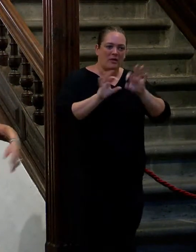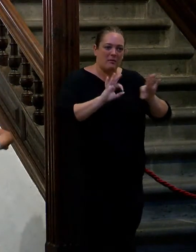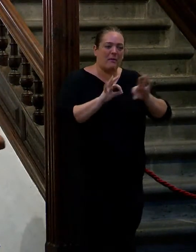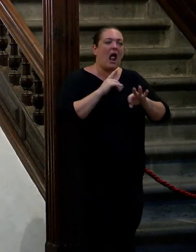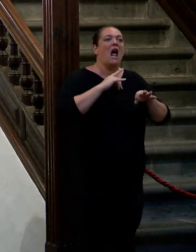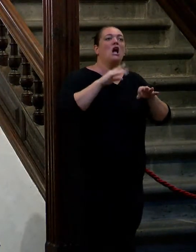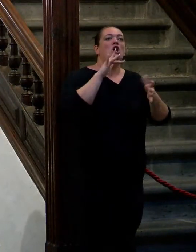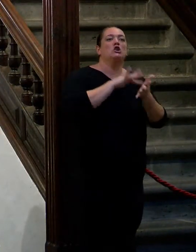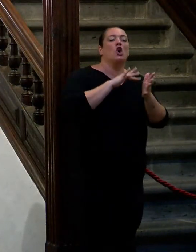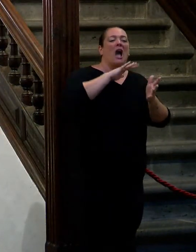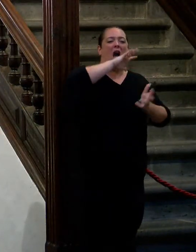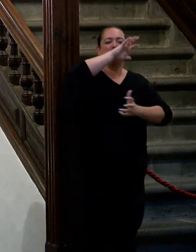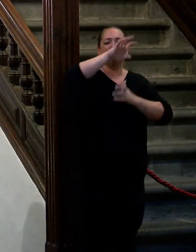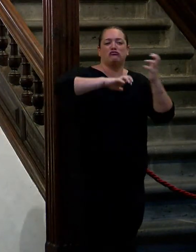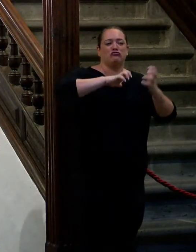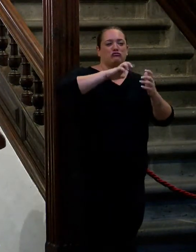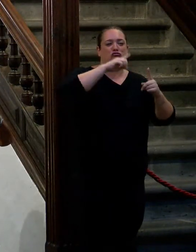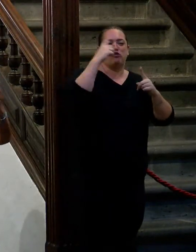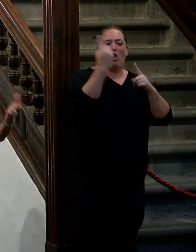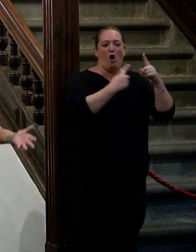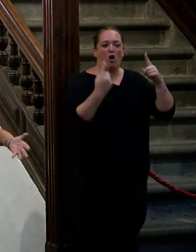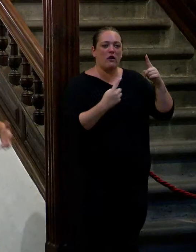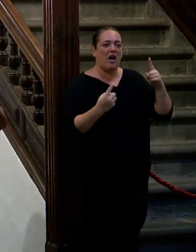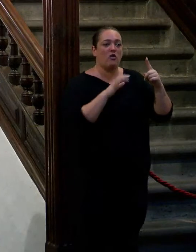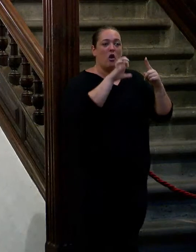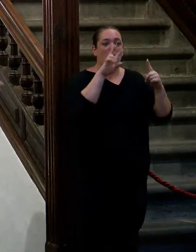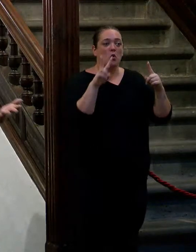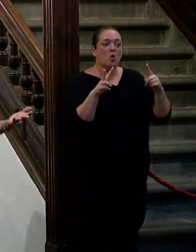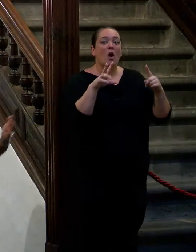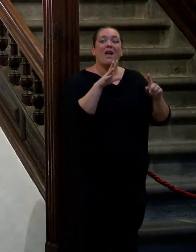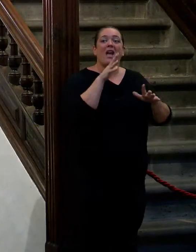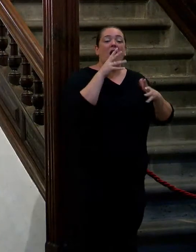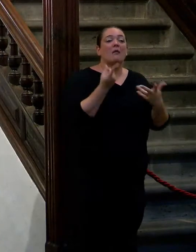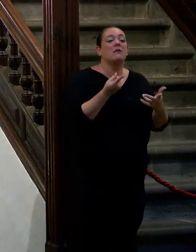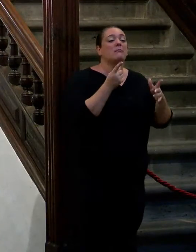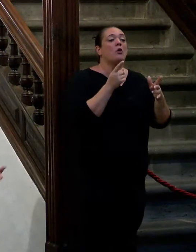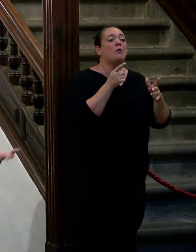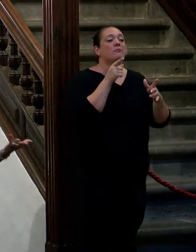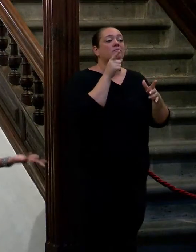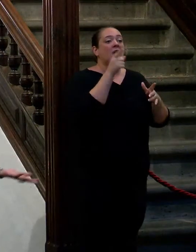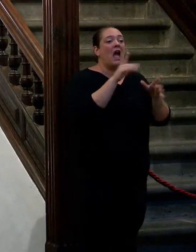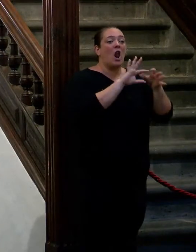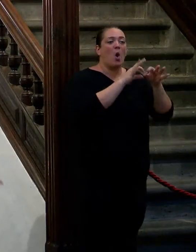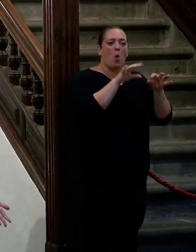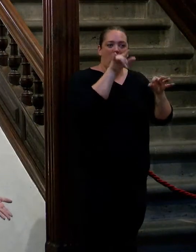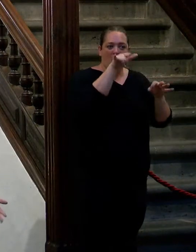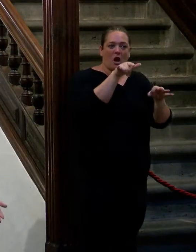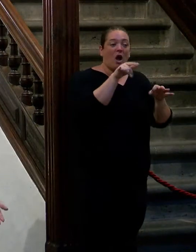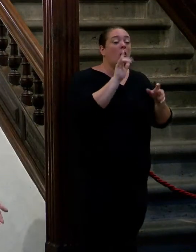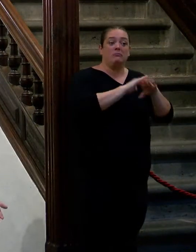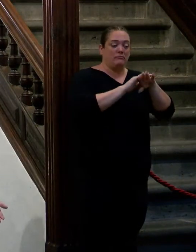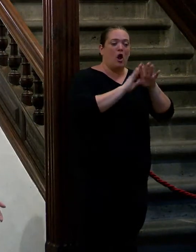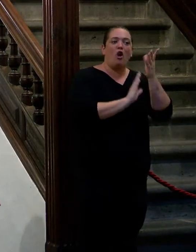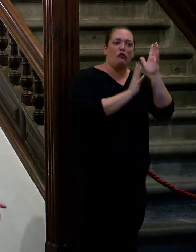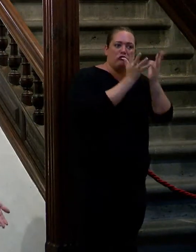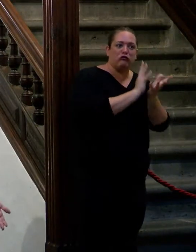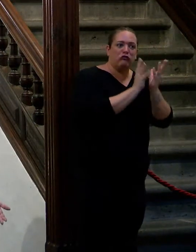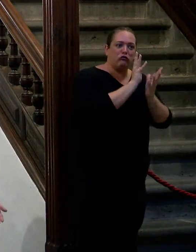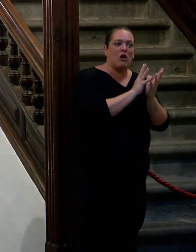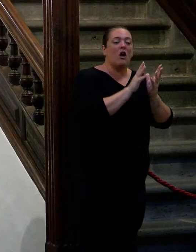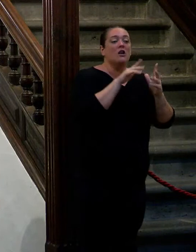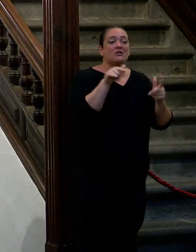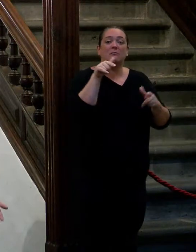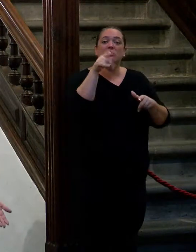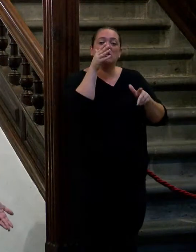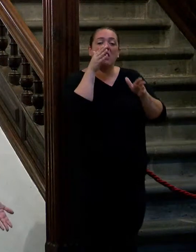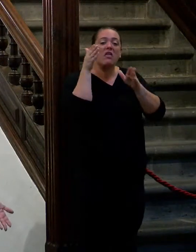tornados en Estados Unidos y ahora mismo está en los fuegos y a mí esa gente que se dedica a los demás pues me parece que